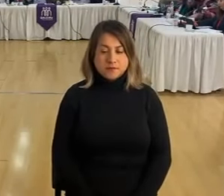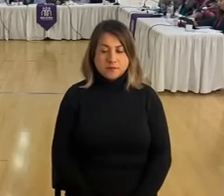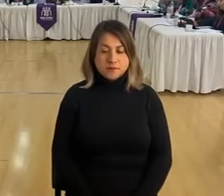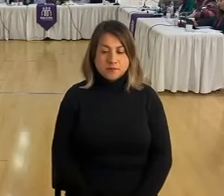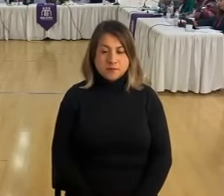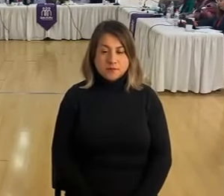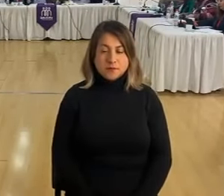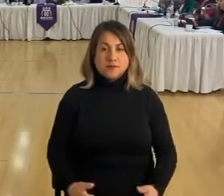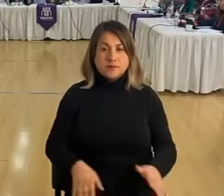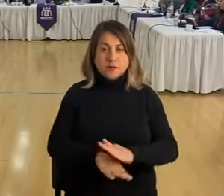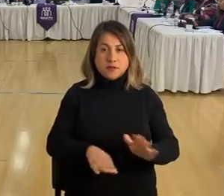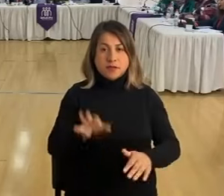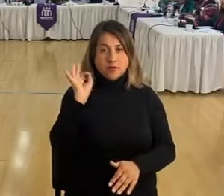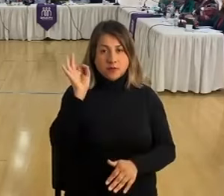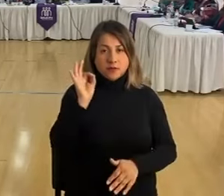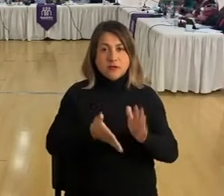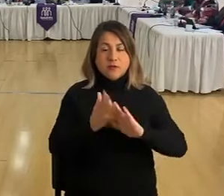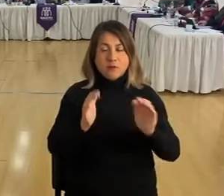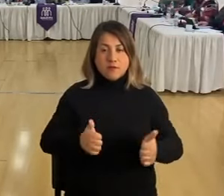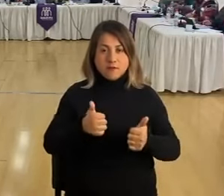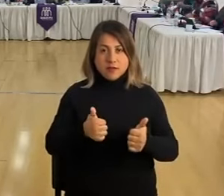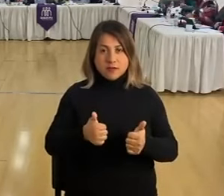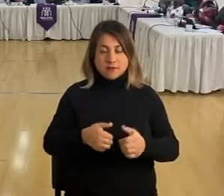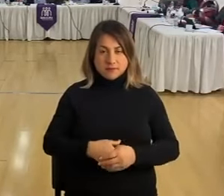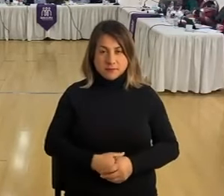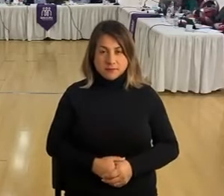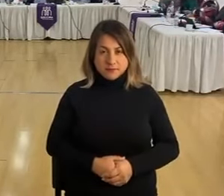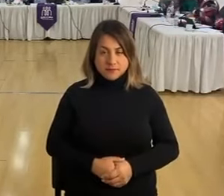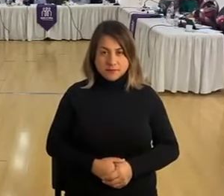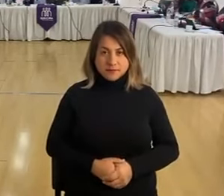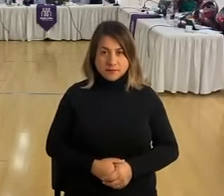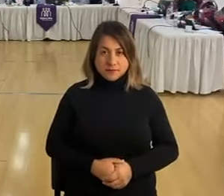se termina la sesión que estén muy bien gracias a a